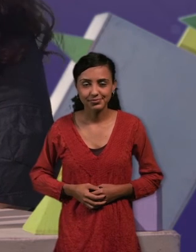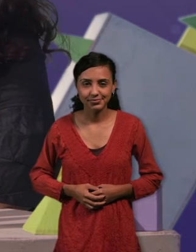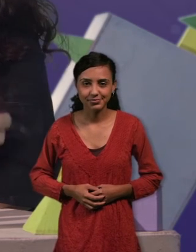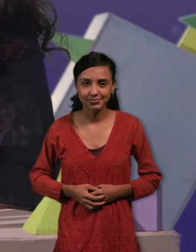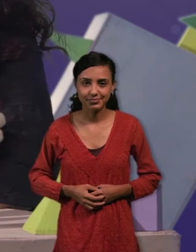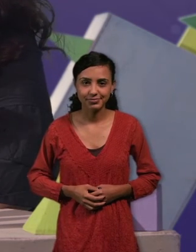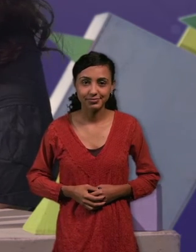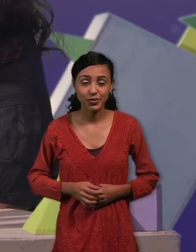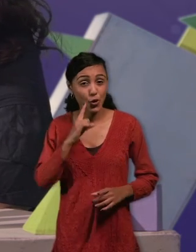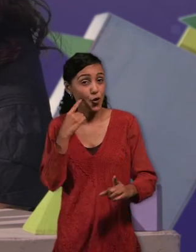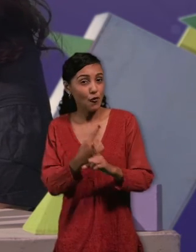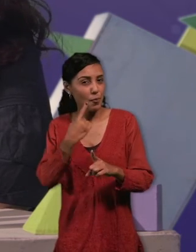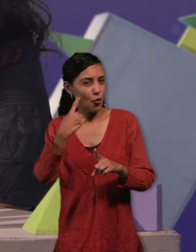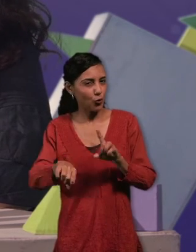Nos vemos en otra visita. ¡Anímate!